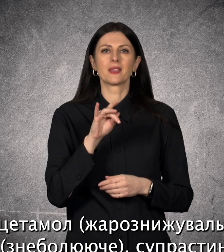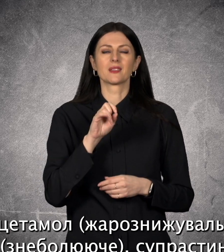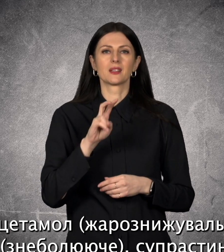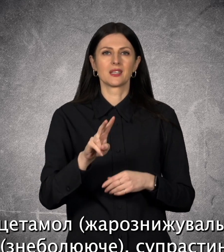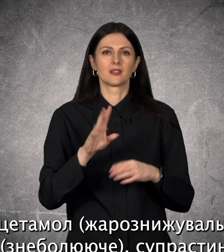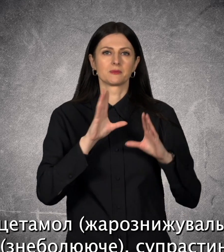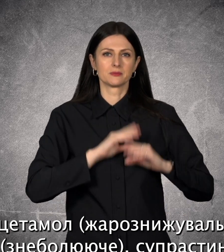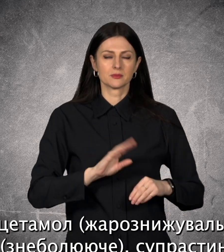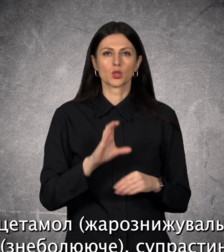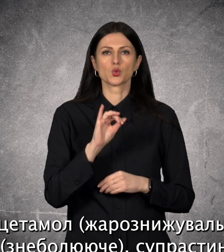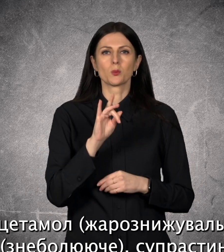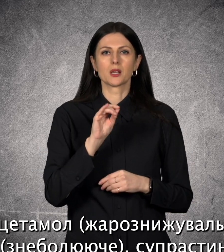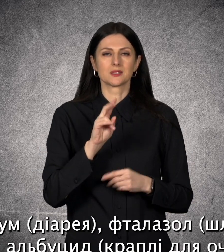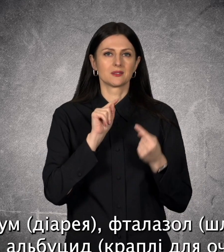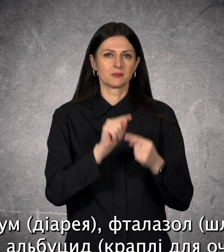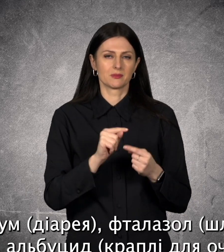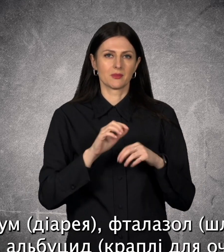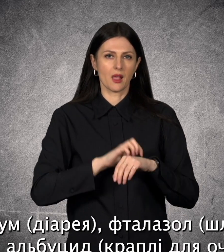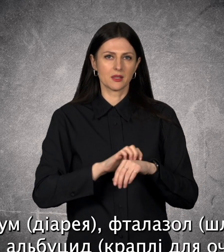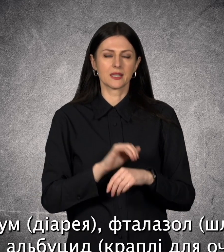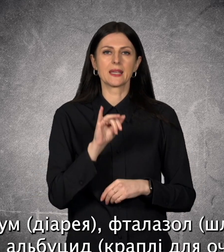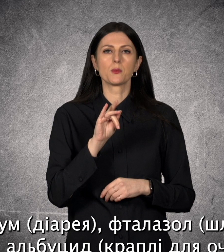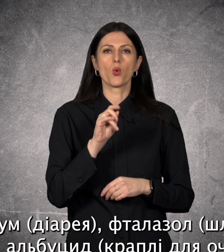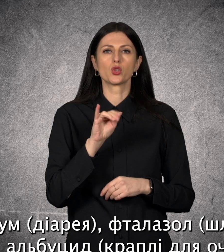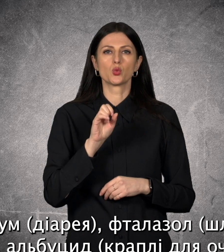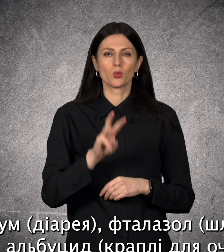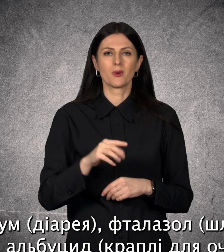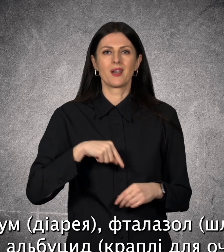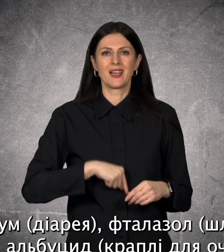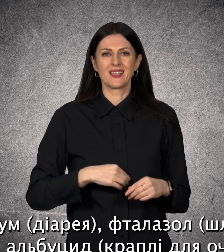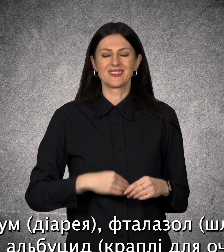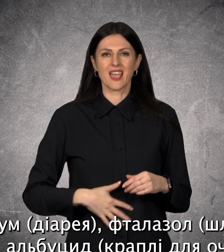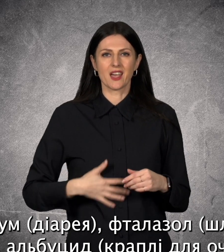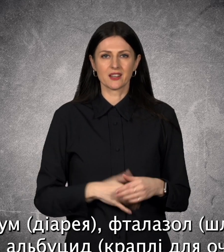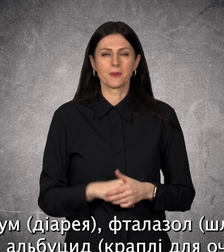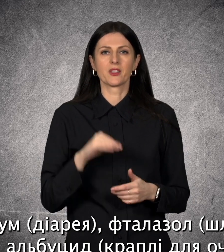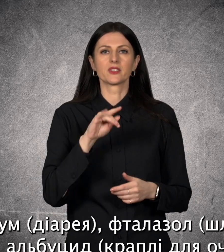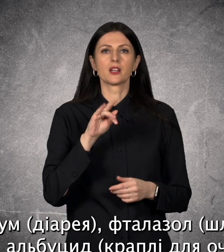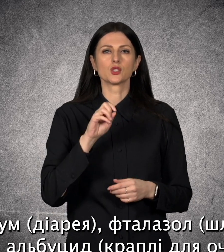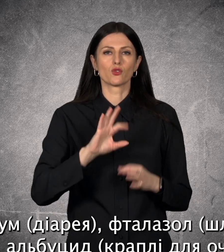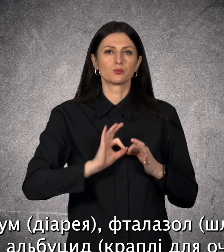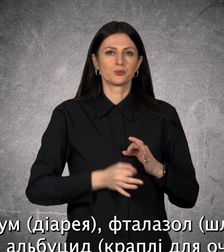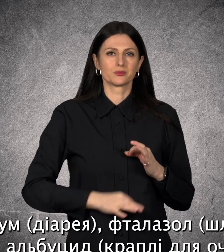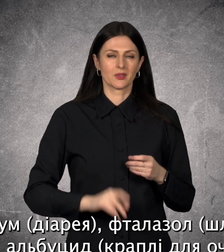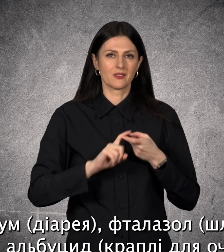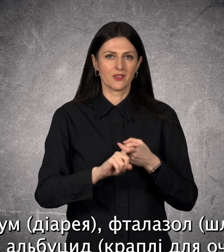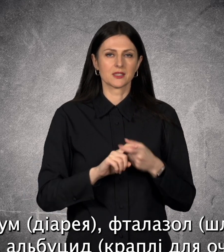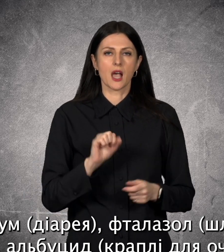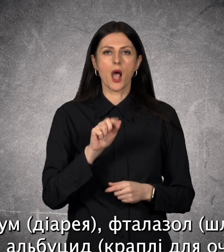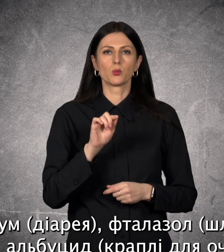супрастин, алергія, іммодіум, діарея, фталазол, шлункова інфекція, альбуцид, краплі